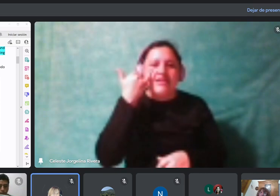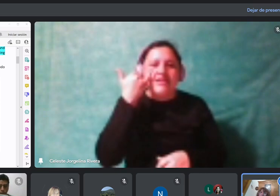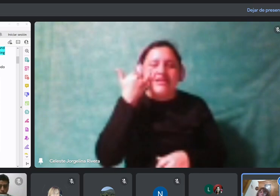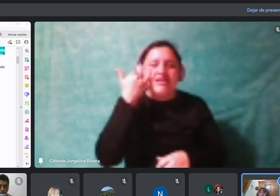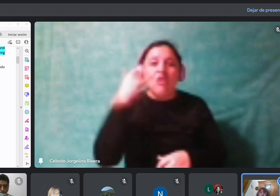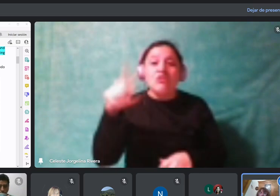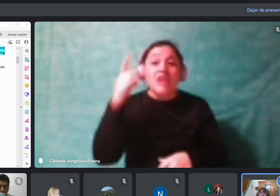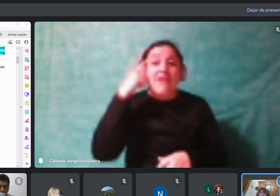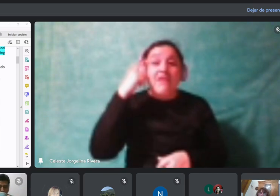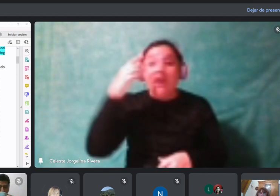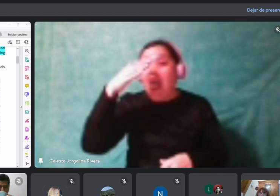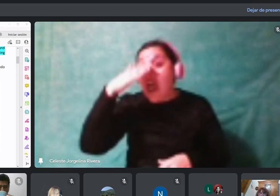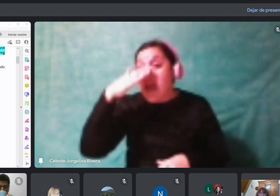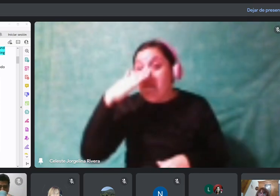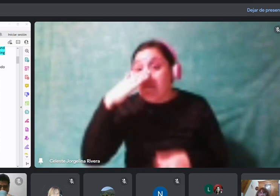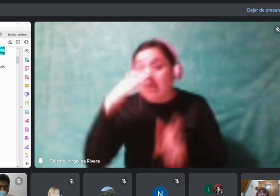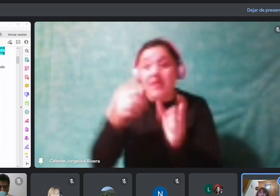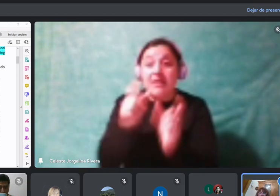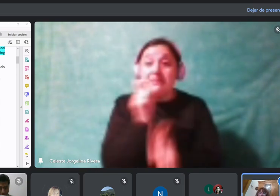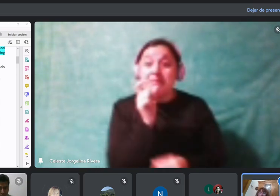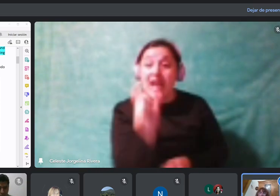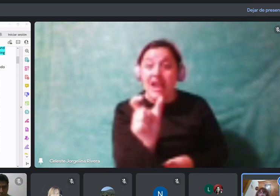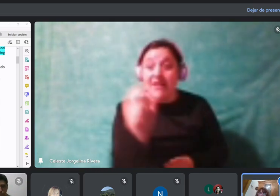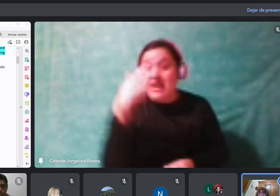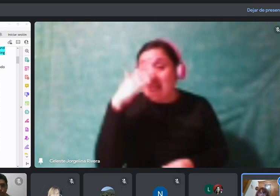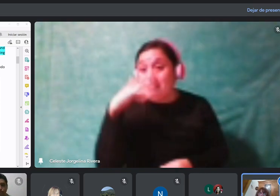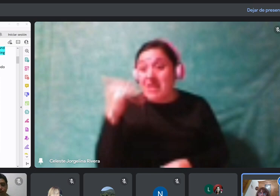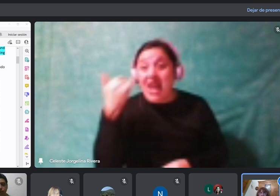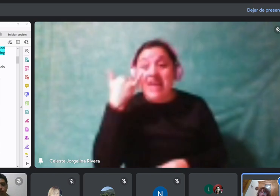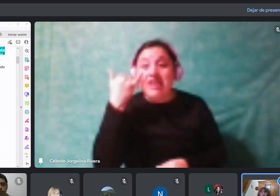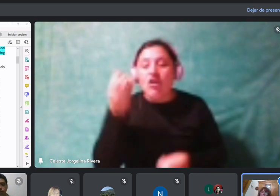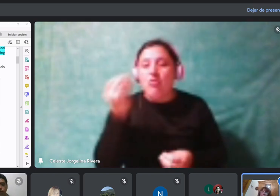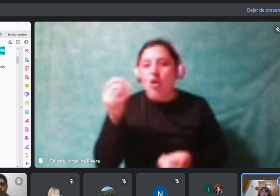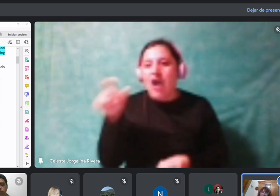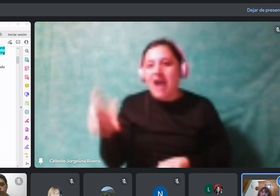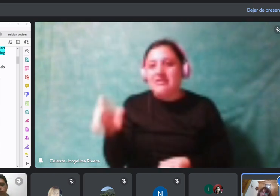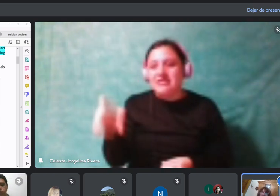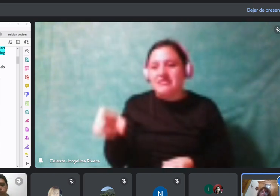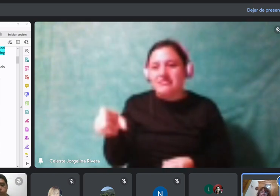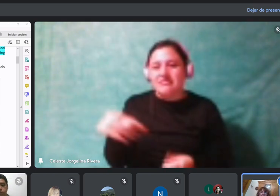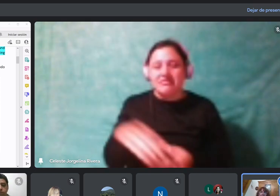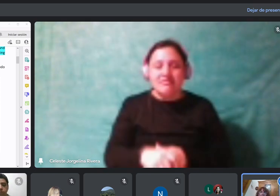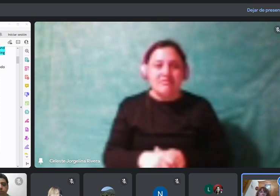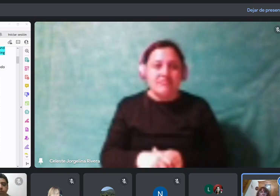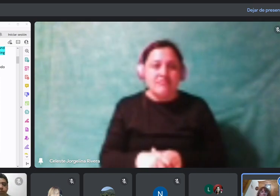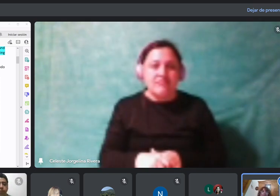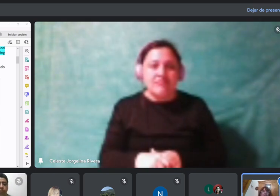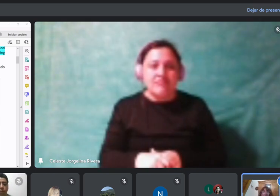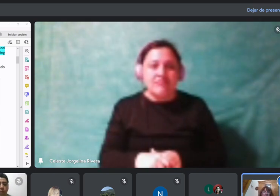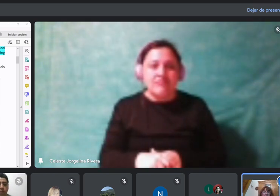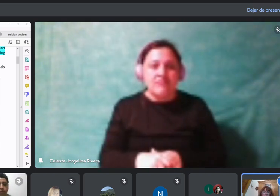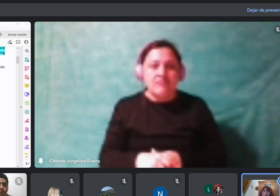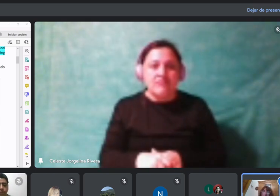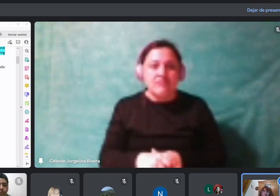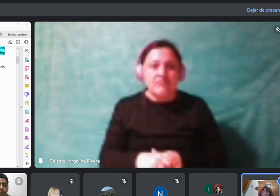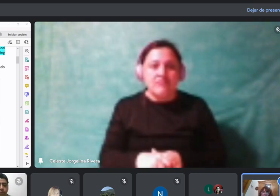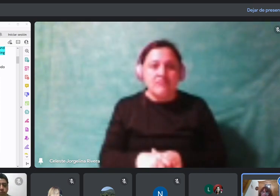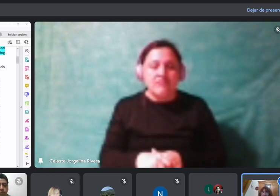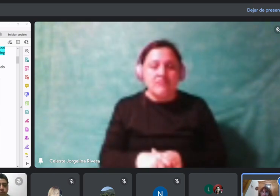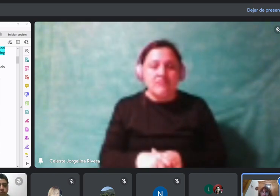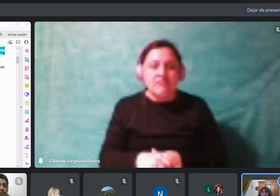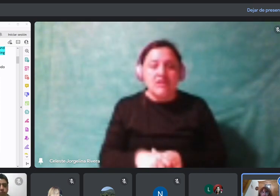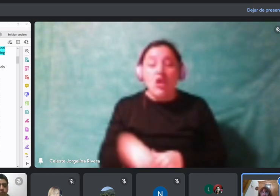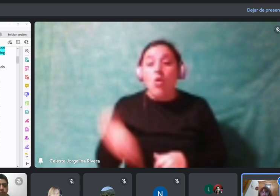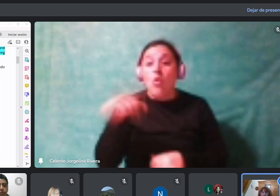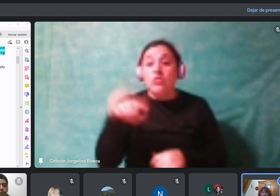Ahí tenemos dos sufijos. Ahí tenemos dos sufijos. Tenemos al, que es de adjetivo, y al adjetivo se lo convierte